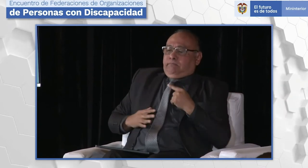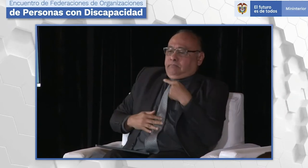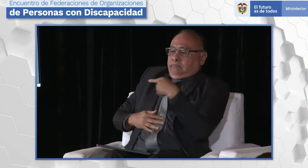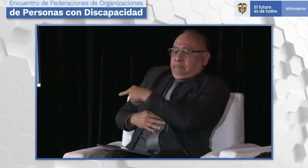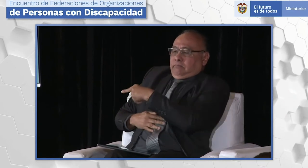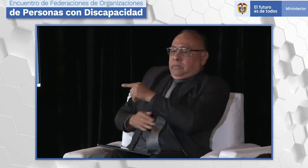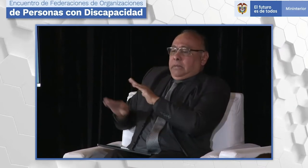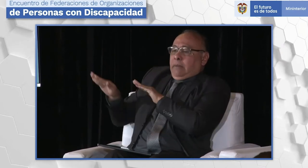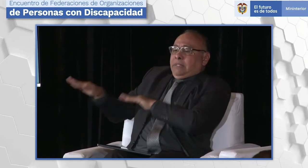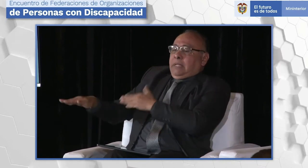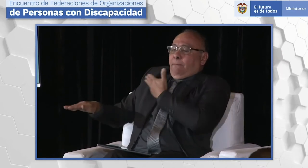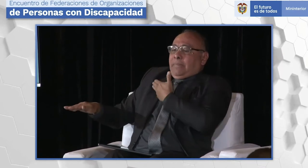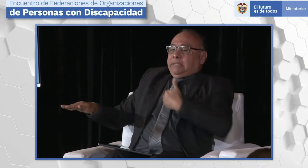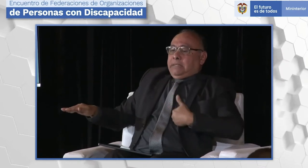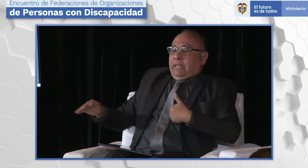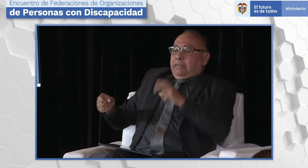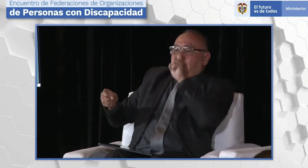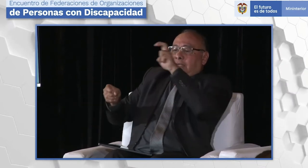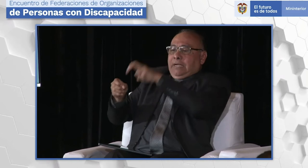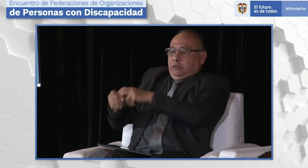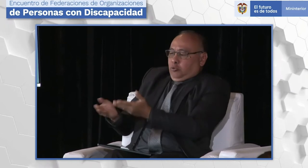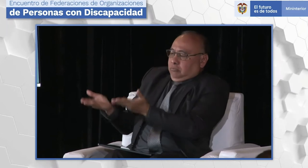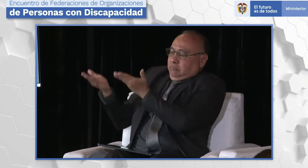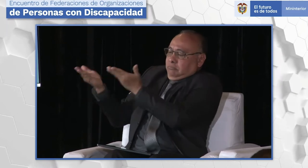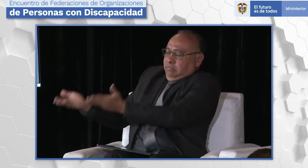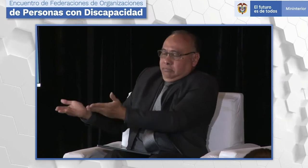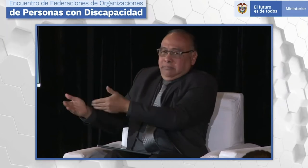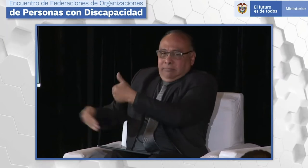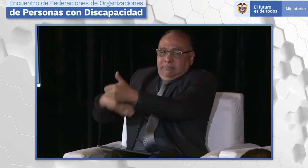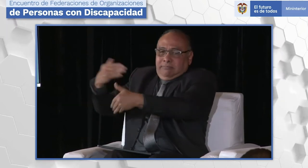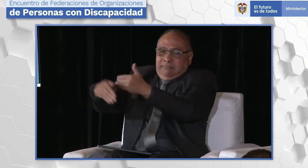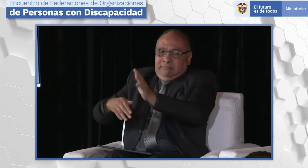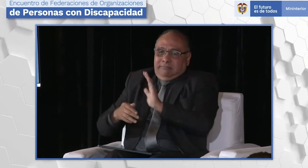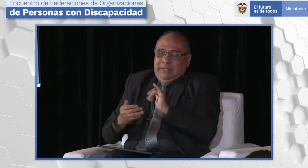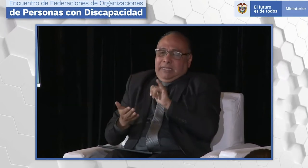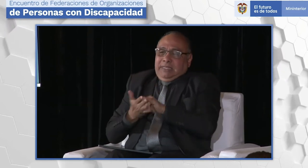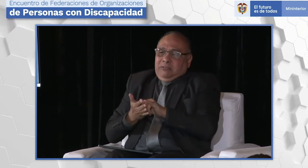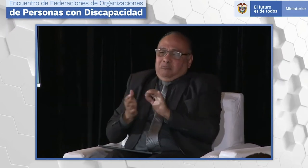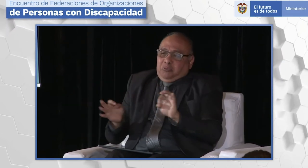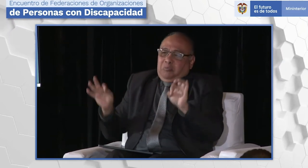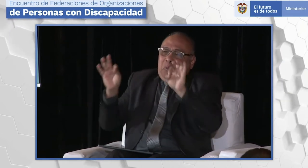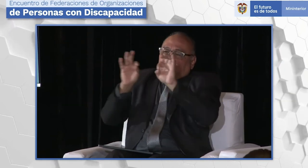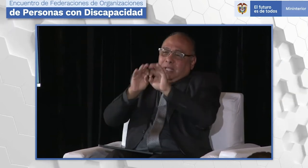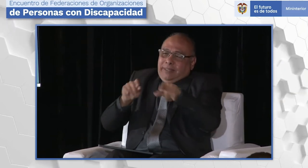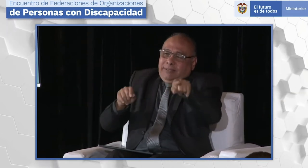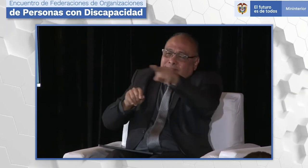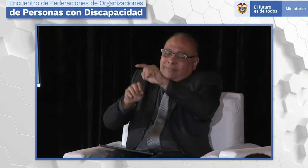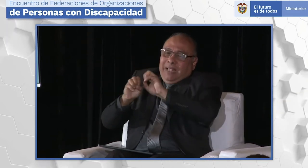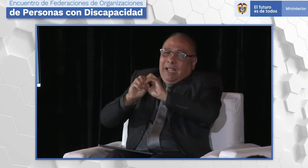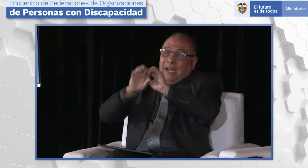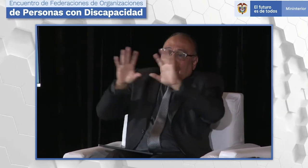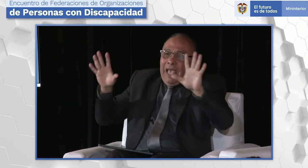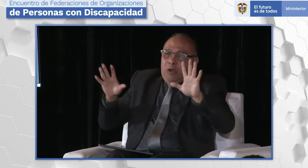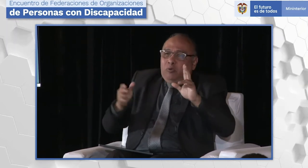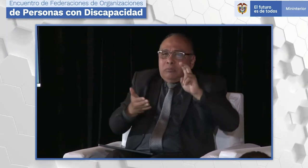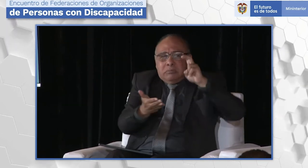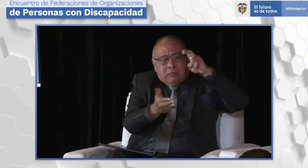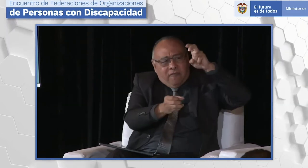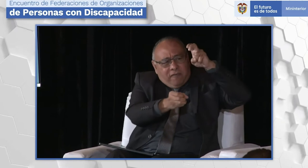importante tener esa conciencia, y desde el intérprete también, que las personas de la sociedad entiendan que se deben dirigir directamente a las